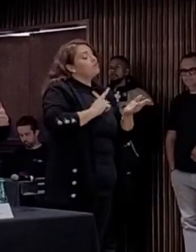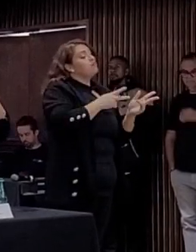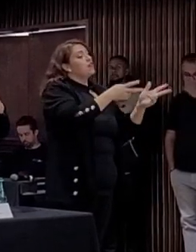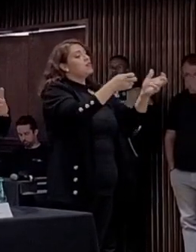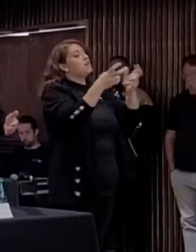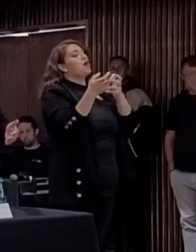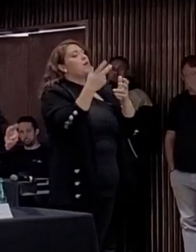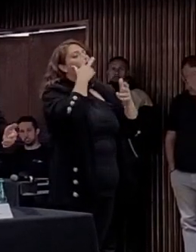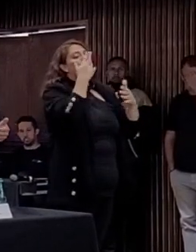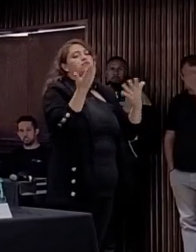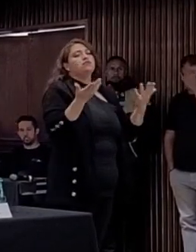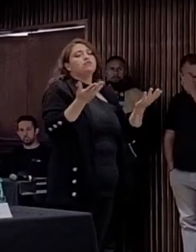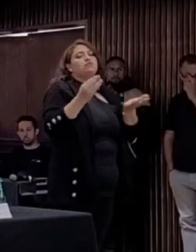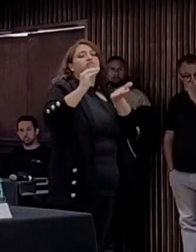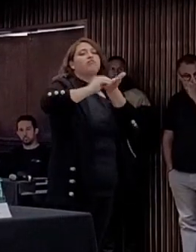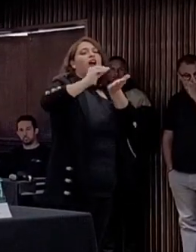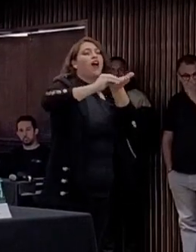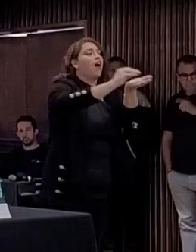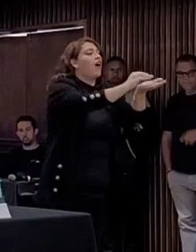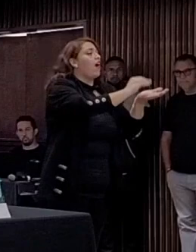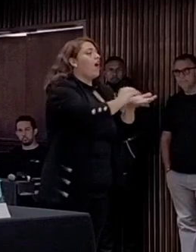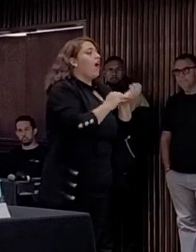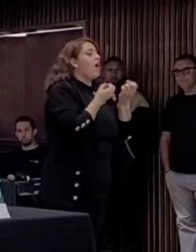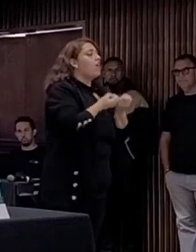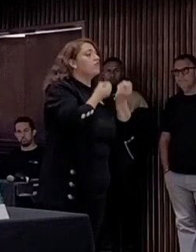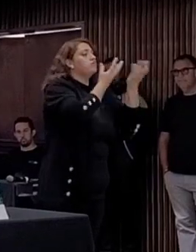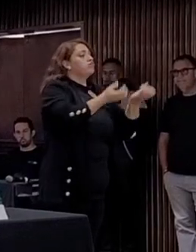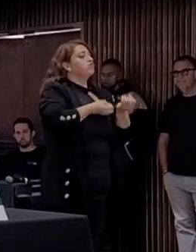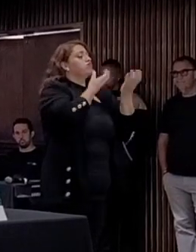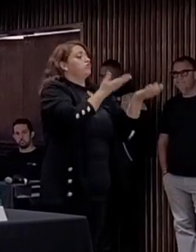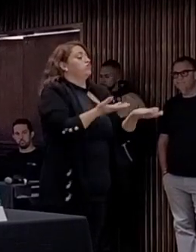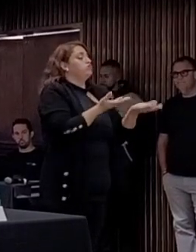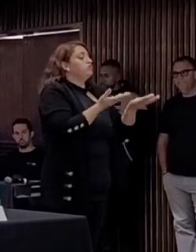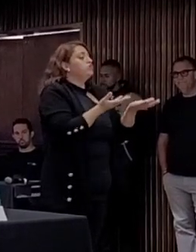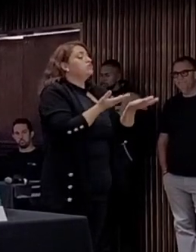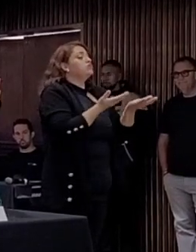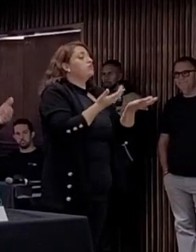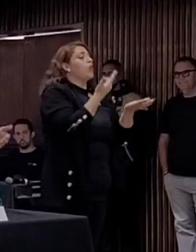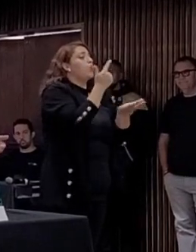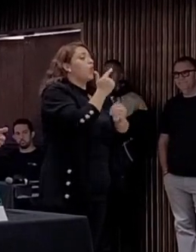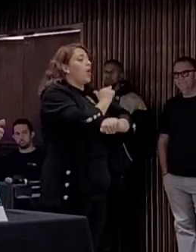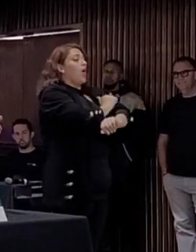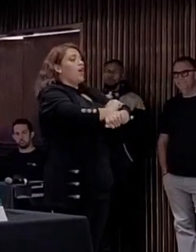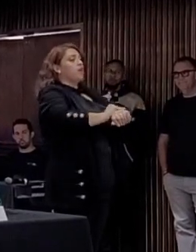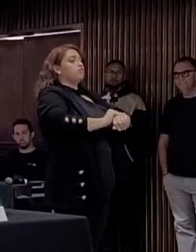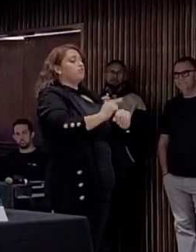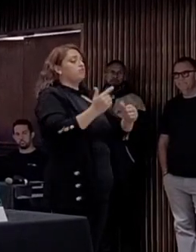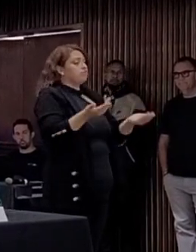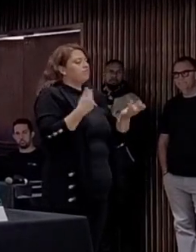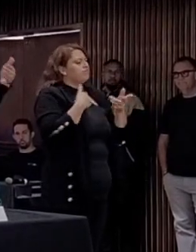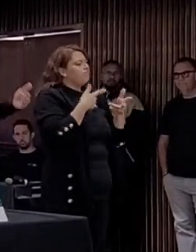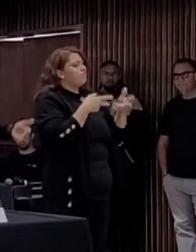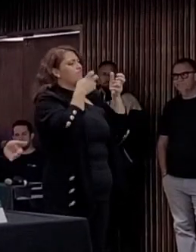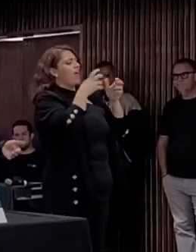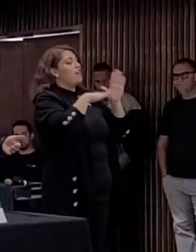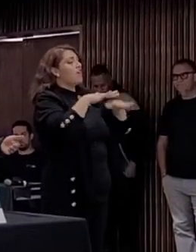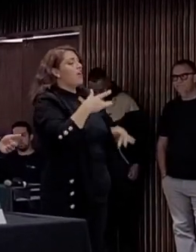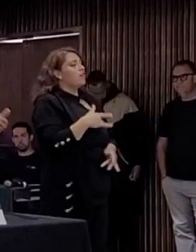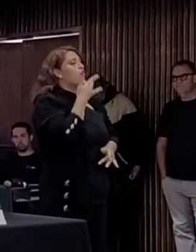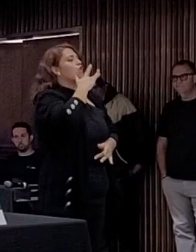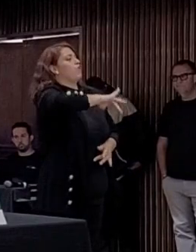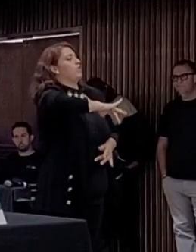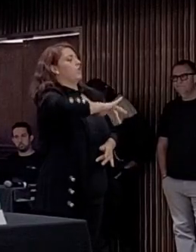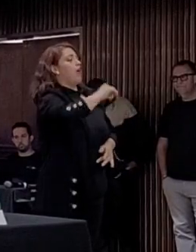de uma forma nevada, apresentado, de uma forma até não respeitosa, duvidosa,